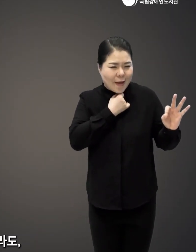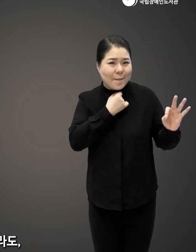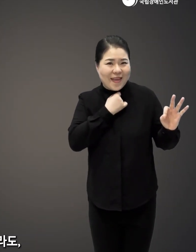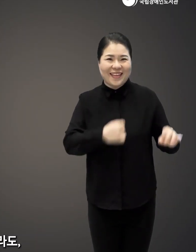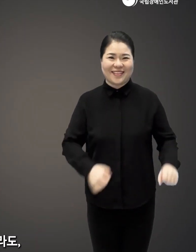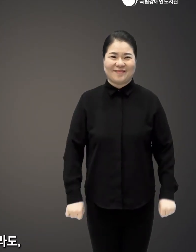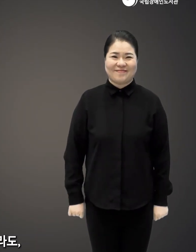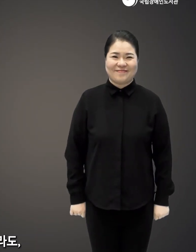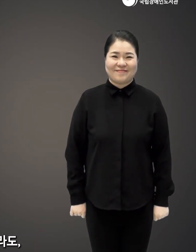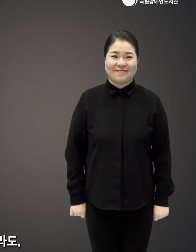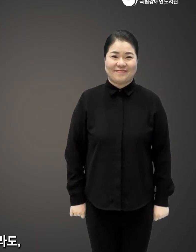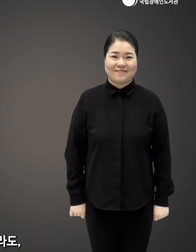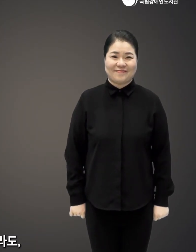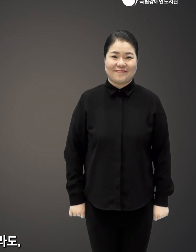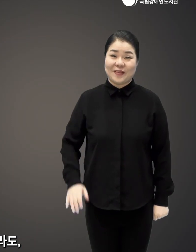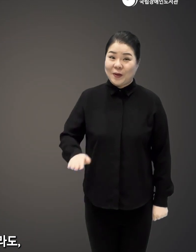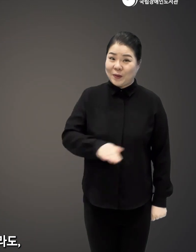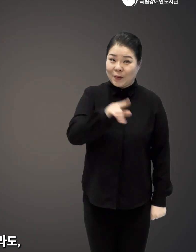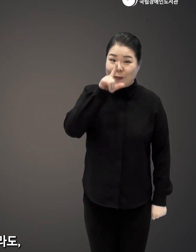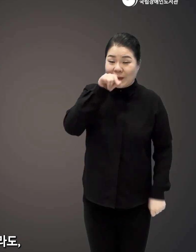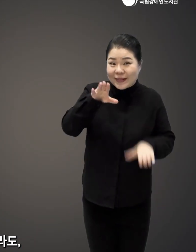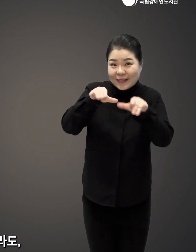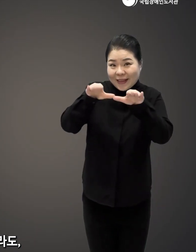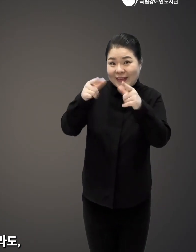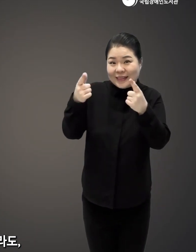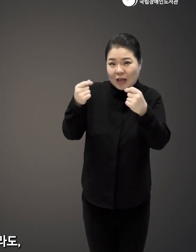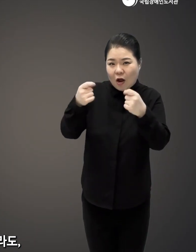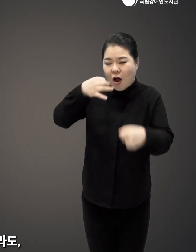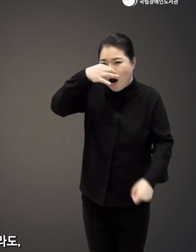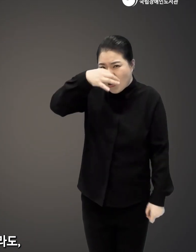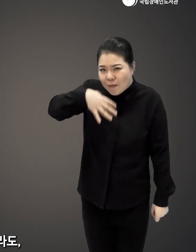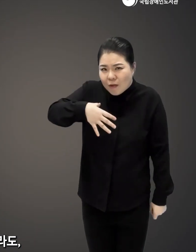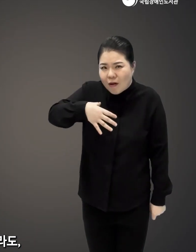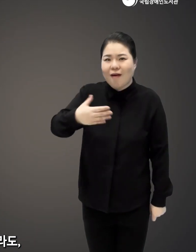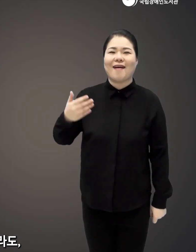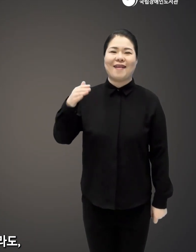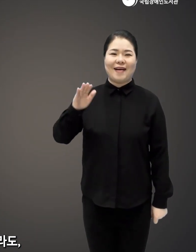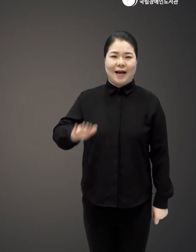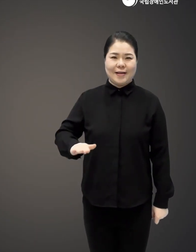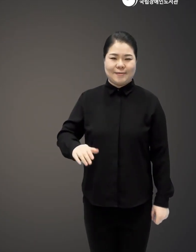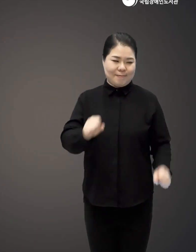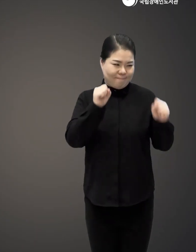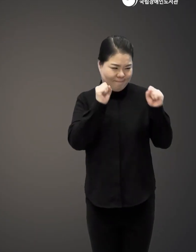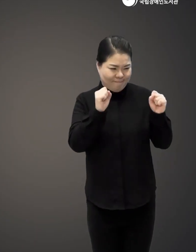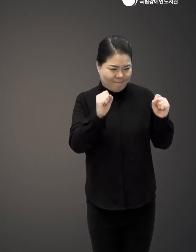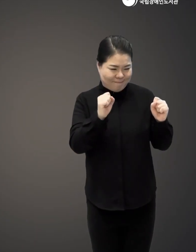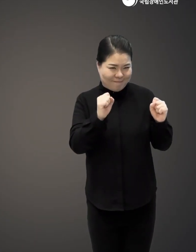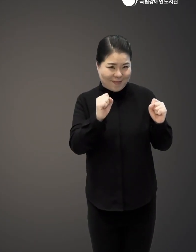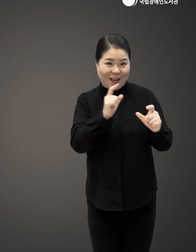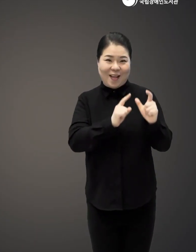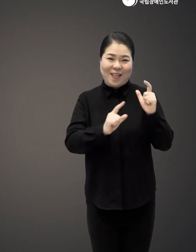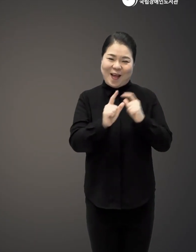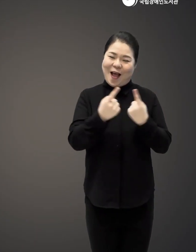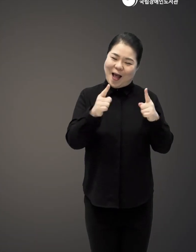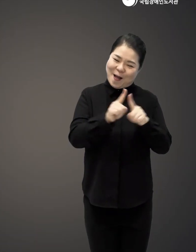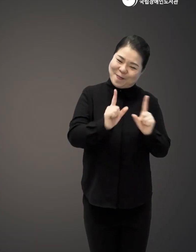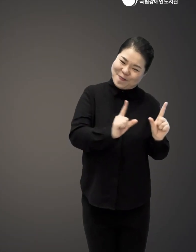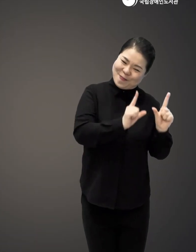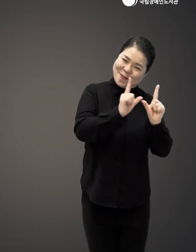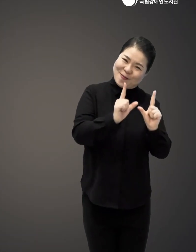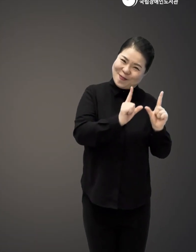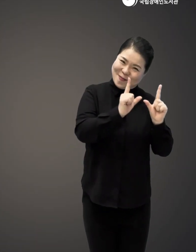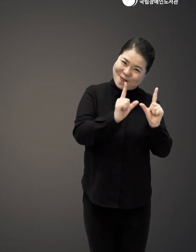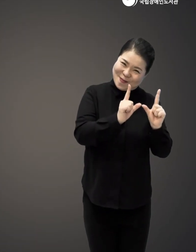그리고 그럴 때 우리가 기러기처럼 조금 더 같은 여정이라 하더라도 좀 더 힘을 내면서 멀리